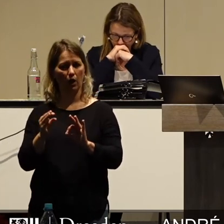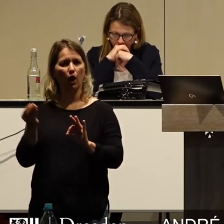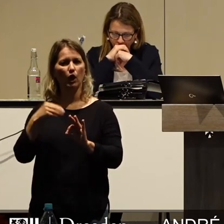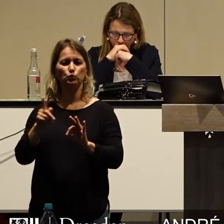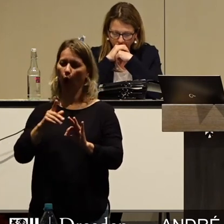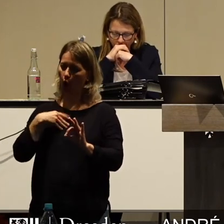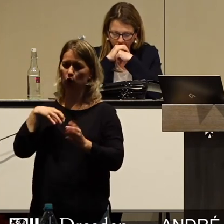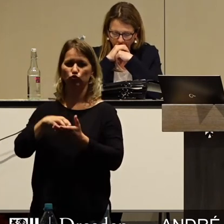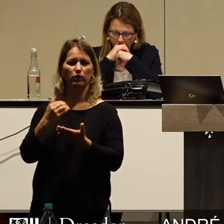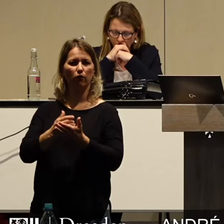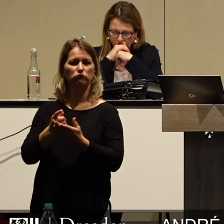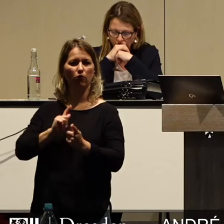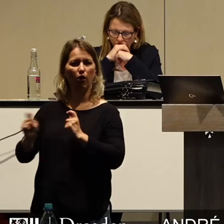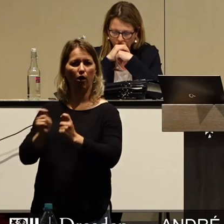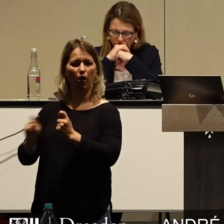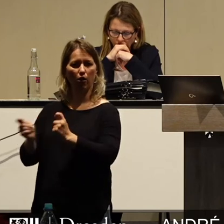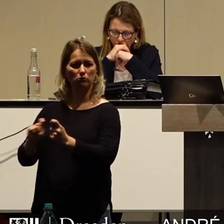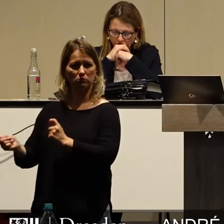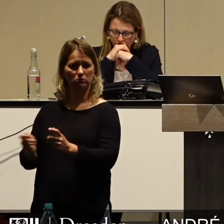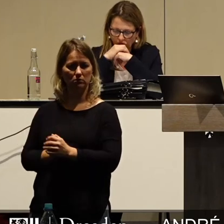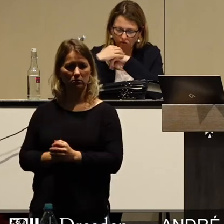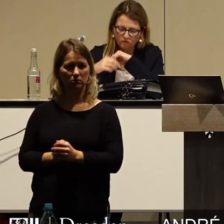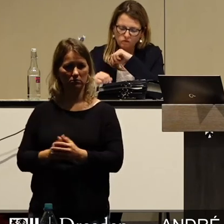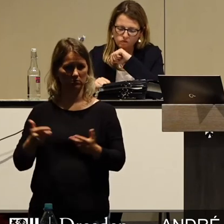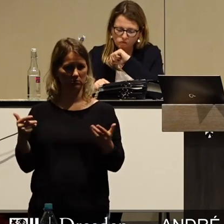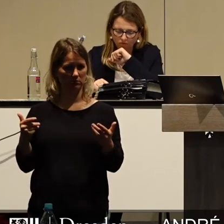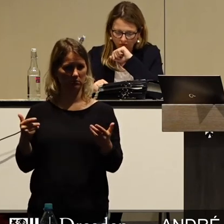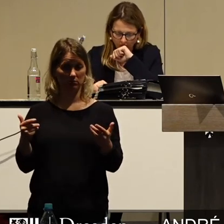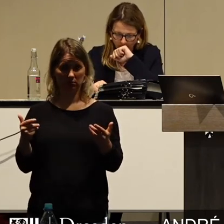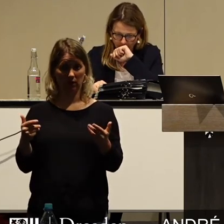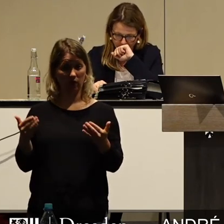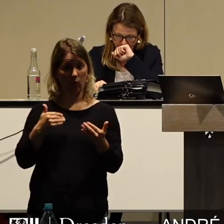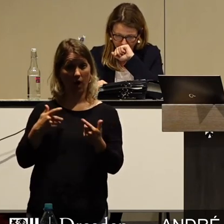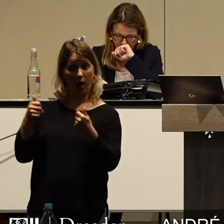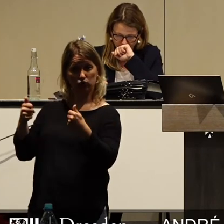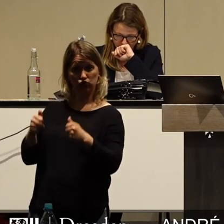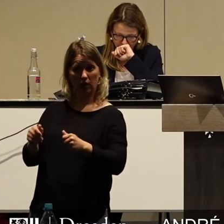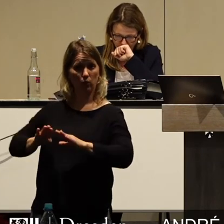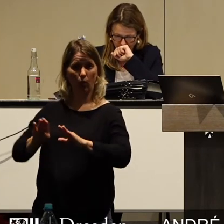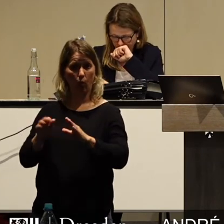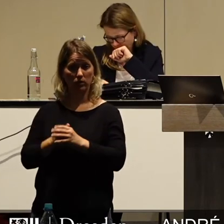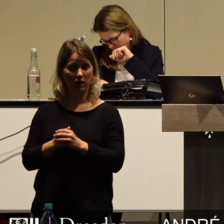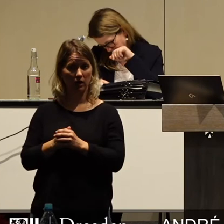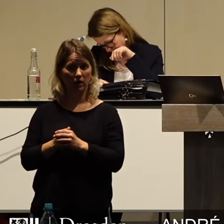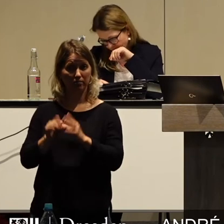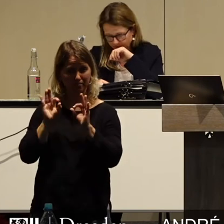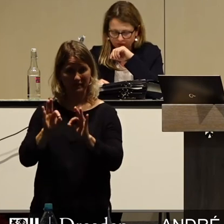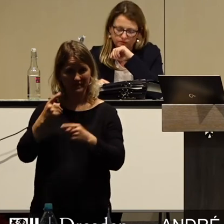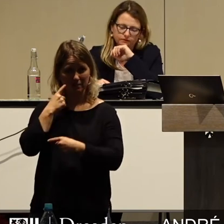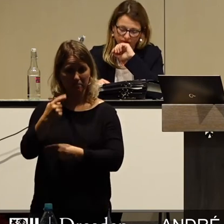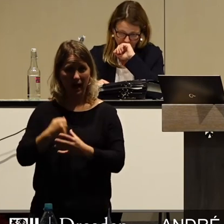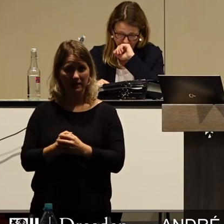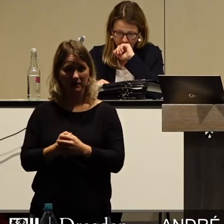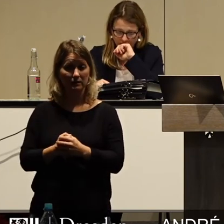Geld aus der Stadtkasse versorgt. Und zwar ohne jede Ausschreibung. Nennen wir es beim Namen, das